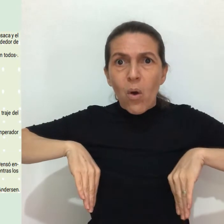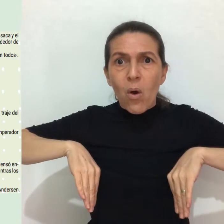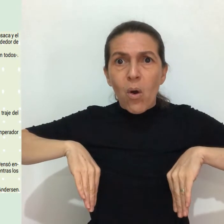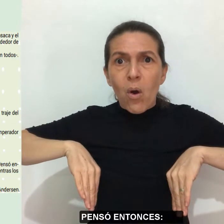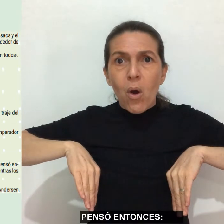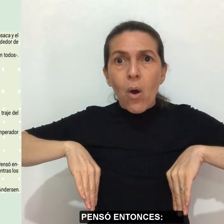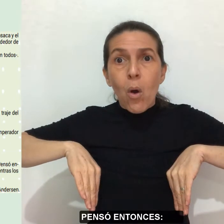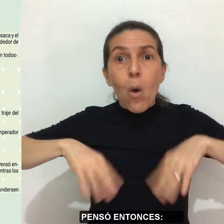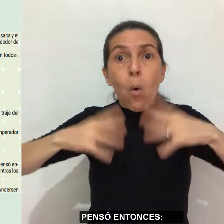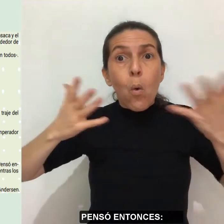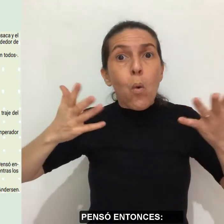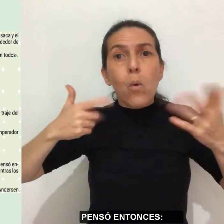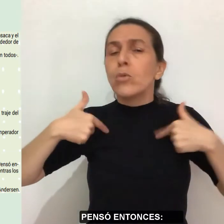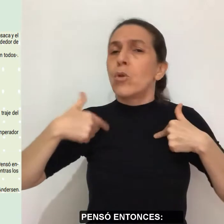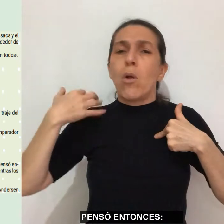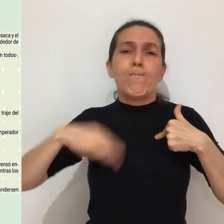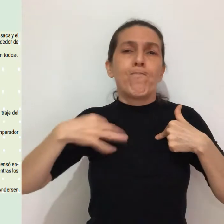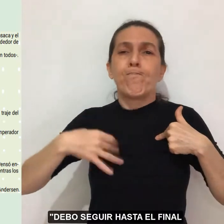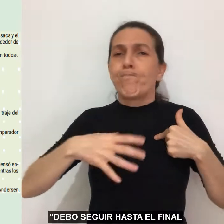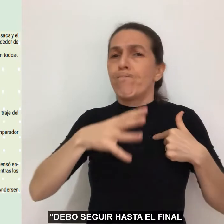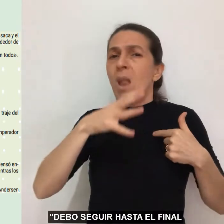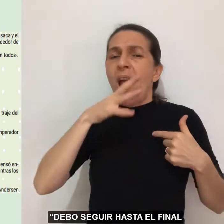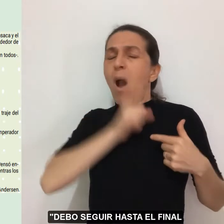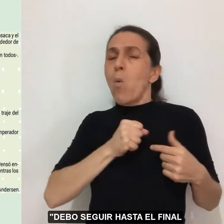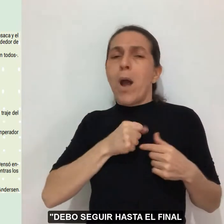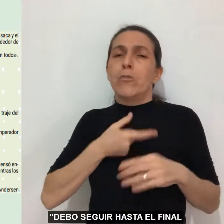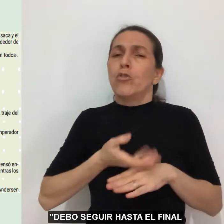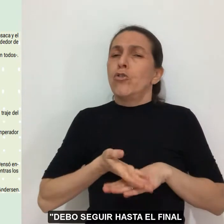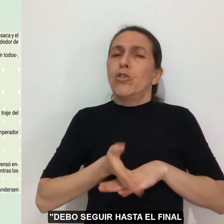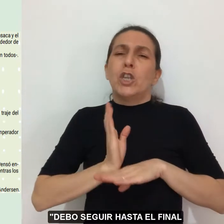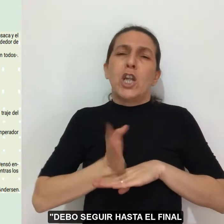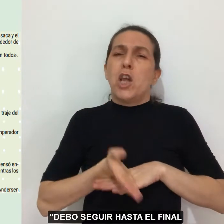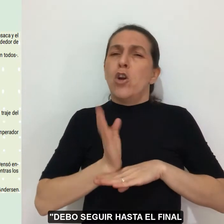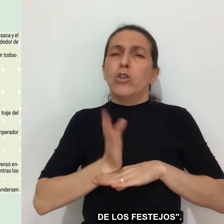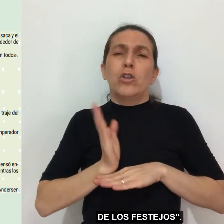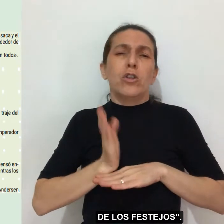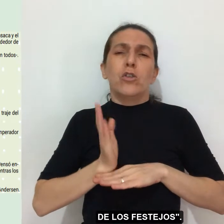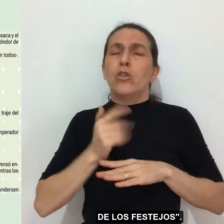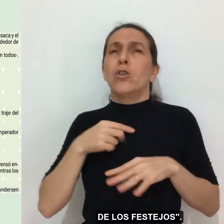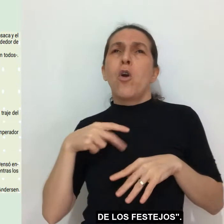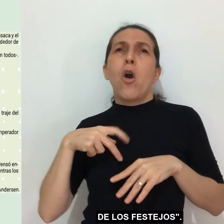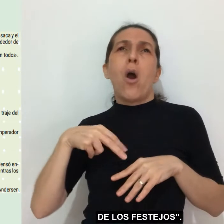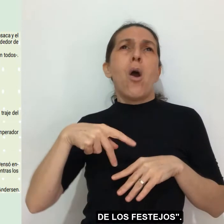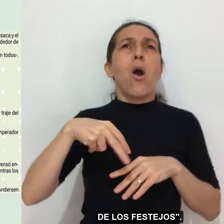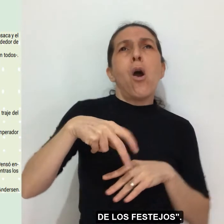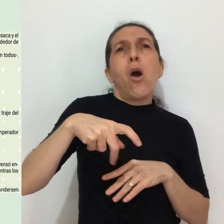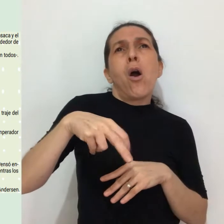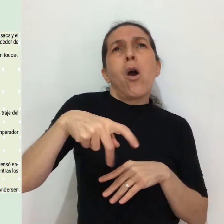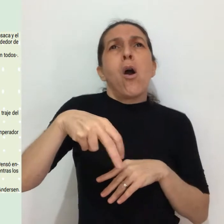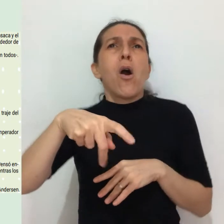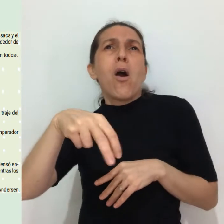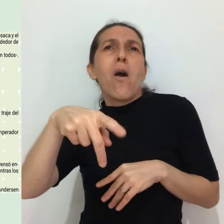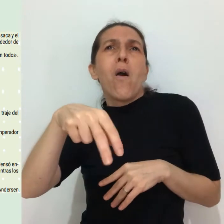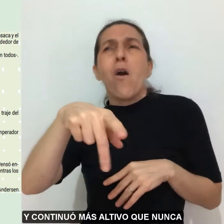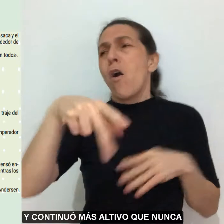Pensó entonces, debo seguir hasta el final de los festejos. Y